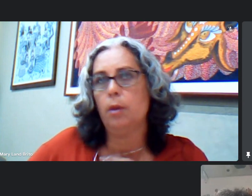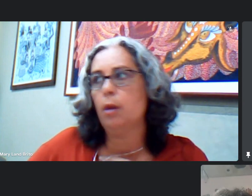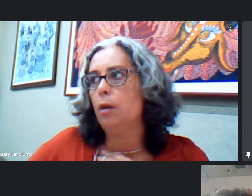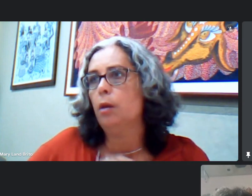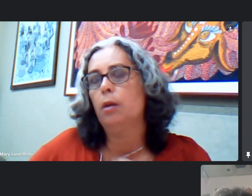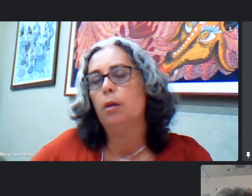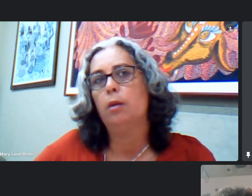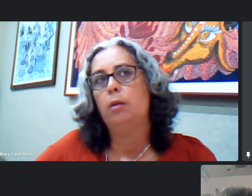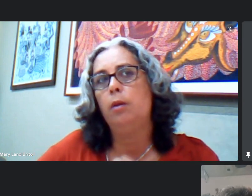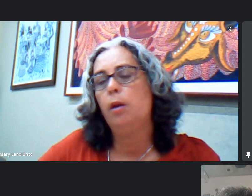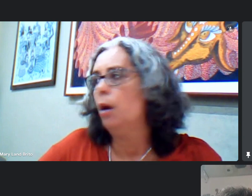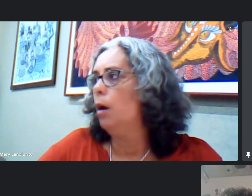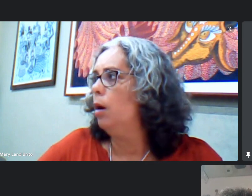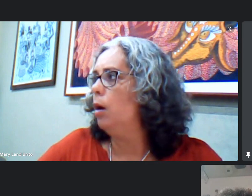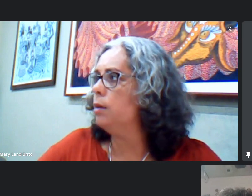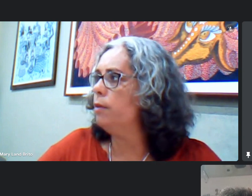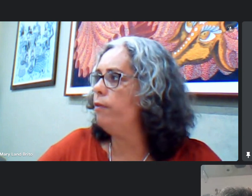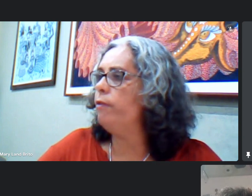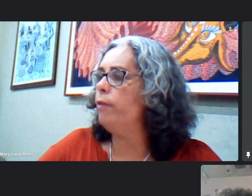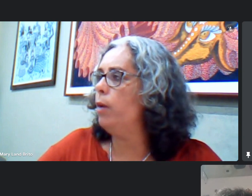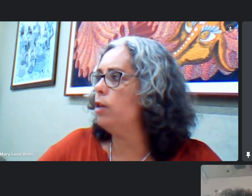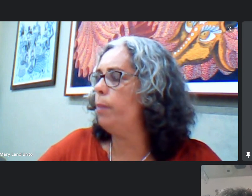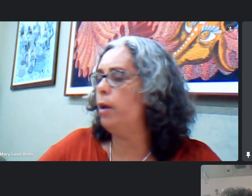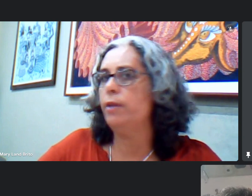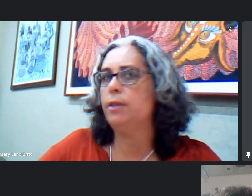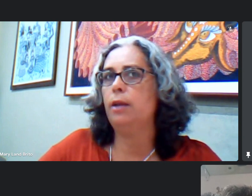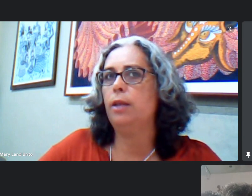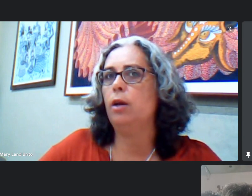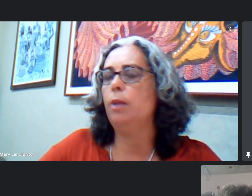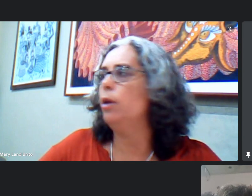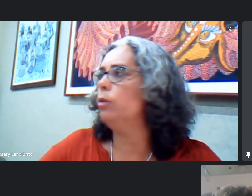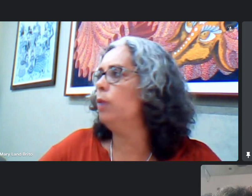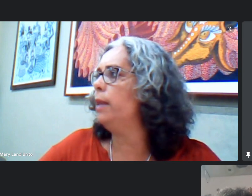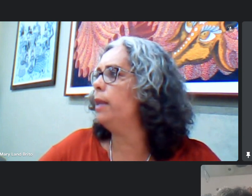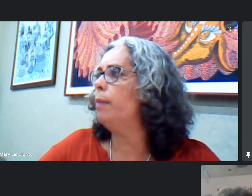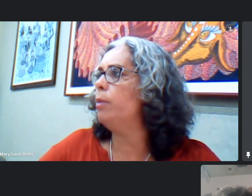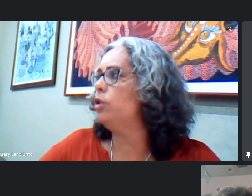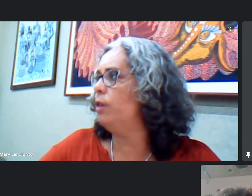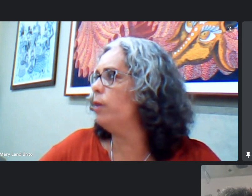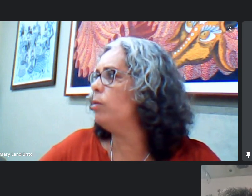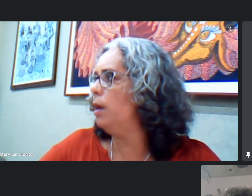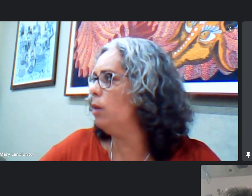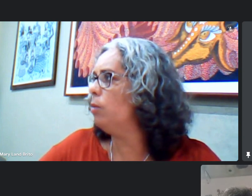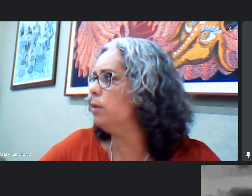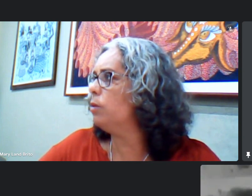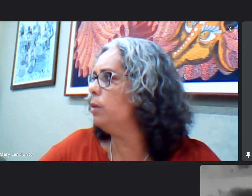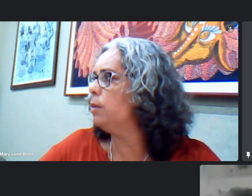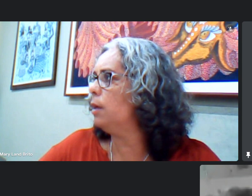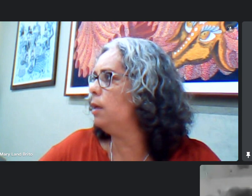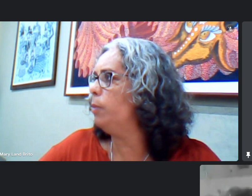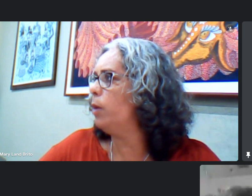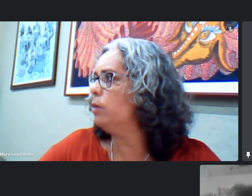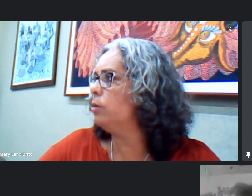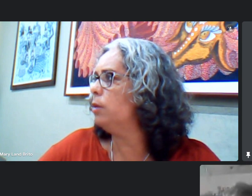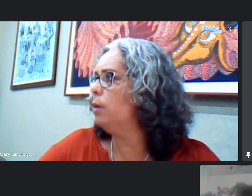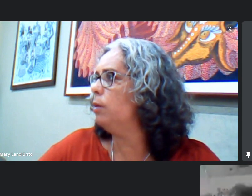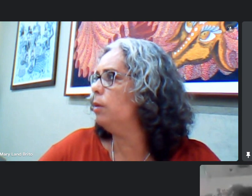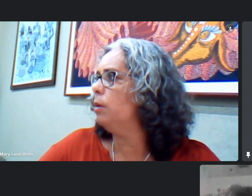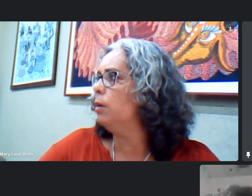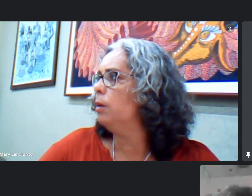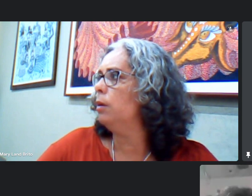as colunas já estão formadas dentro do nosso poder legislativo para fomentar a legislação da cultura